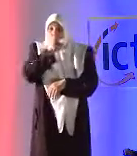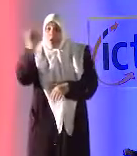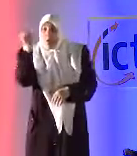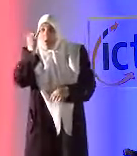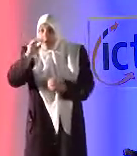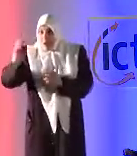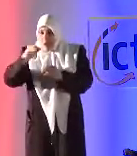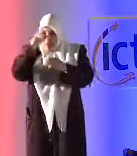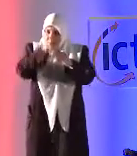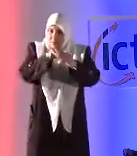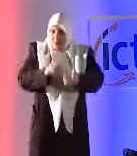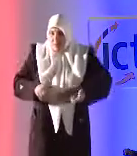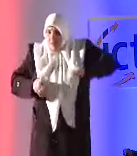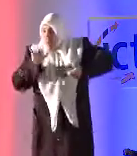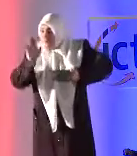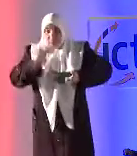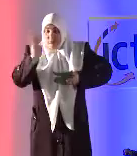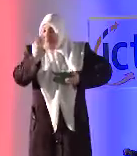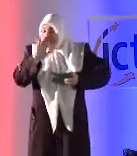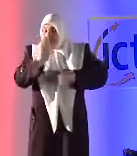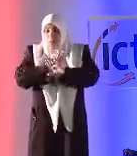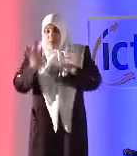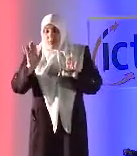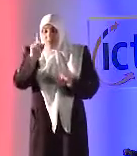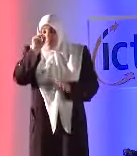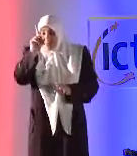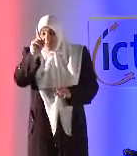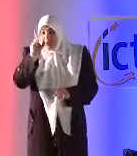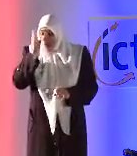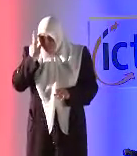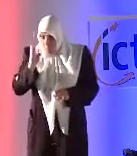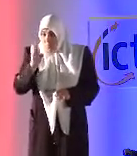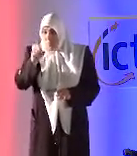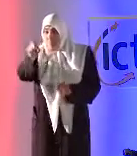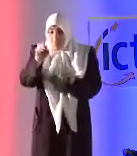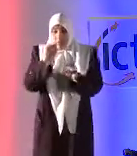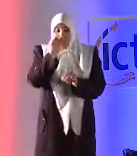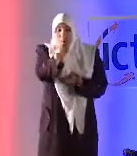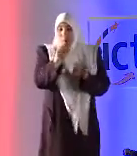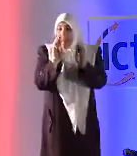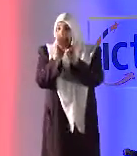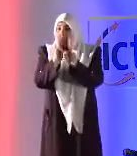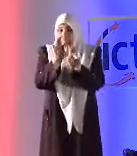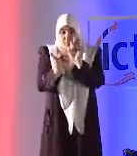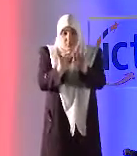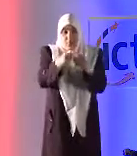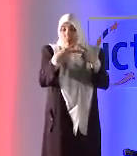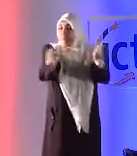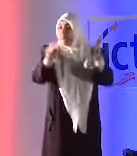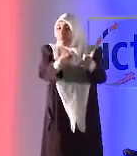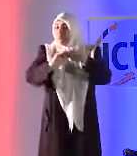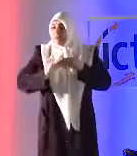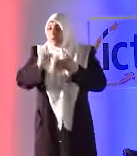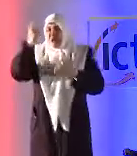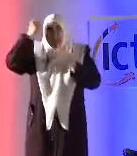تكون محملة على كمبيوتركم ولكن بإمكانكم فقط عن طريق دخول هذه الخدمة بالإستخدام هذه